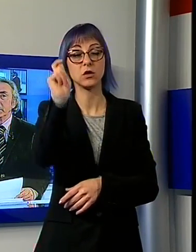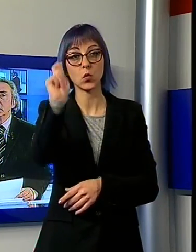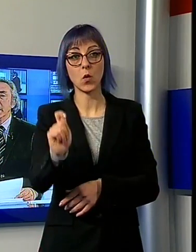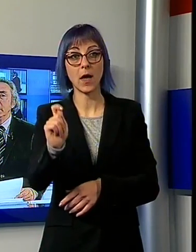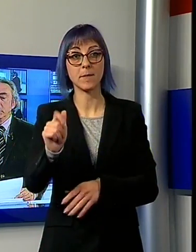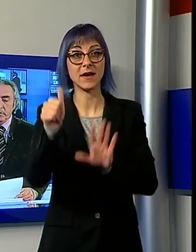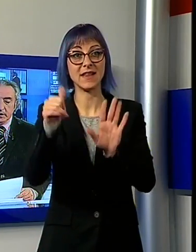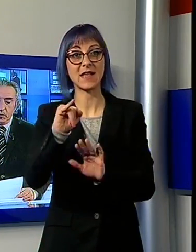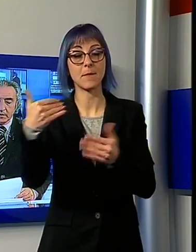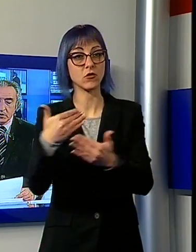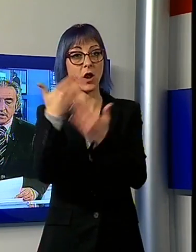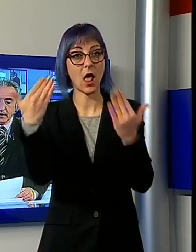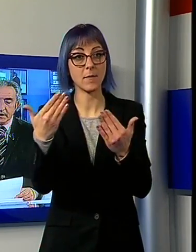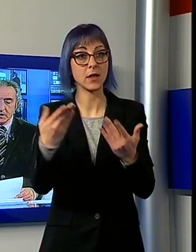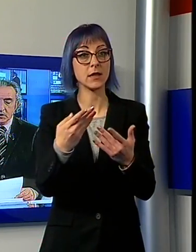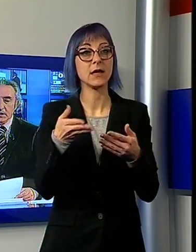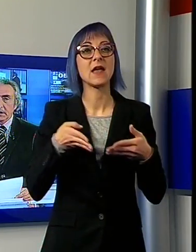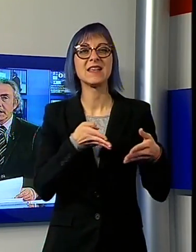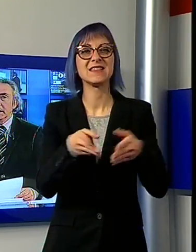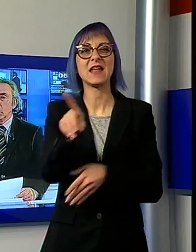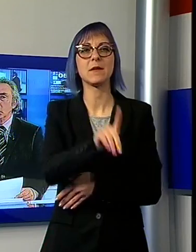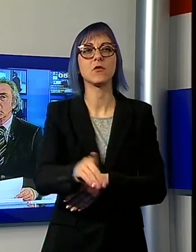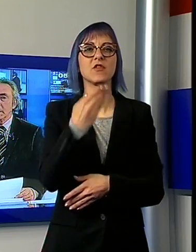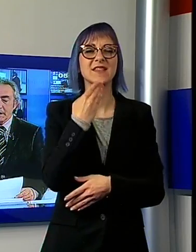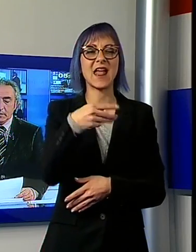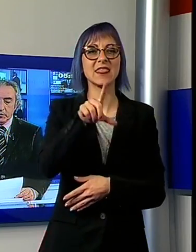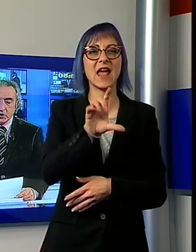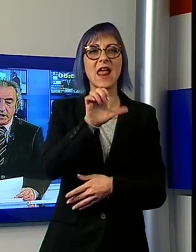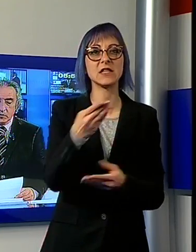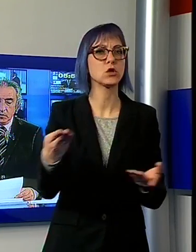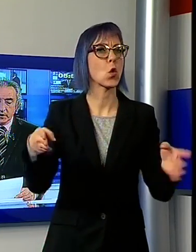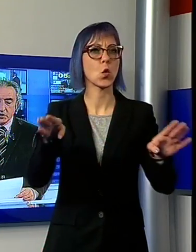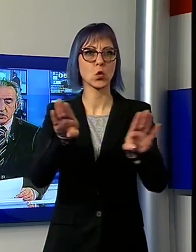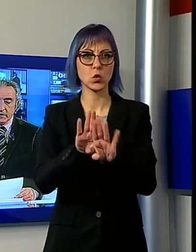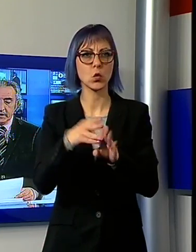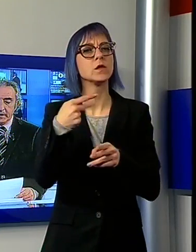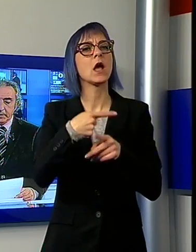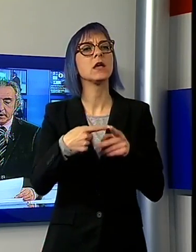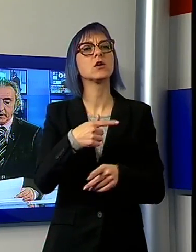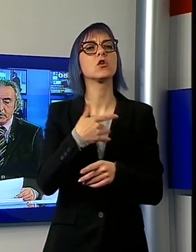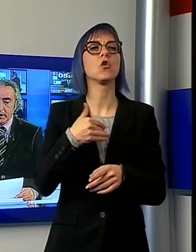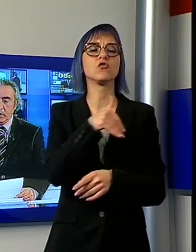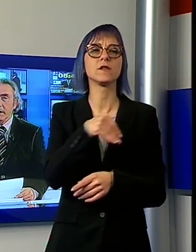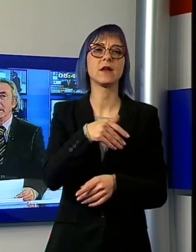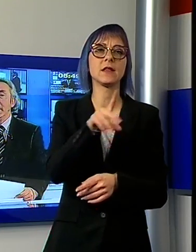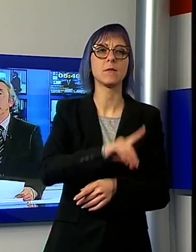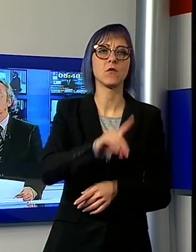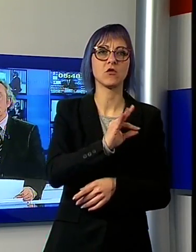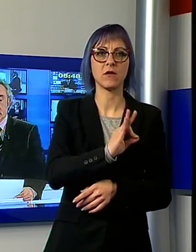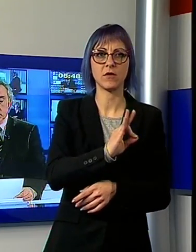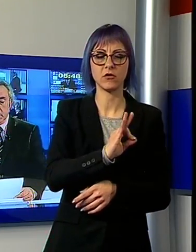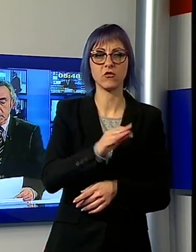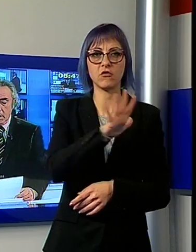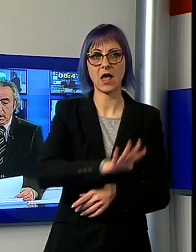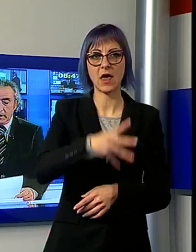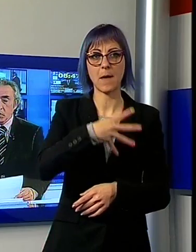strada provinciale numero 24 di Sant'Alessio dall'incrocio con la strada provinciale 1 Francigena via per Camaiore in località Monte